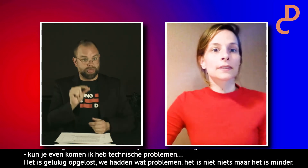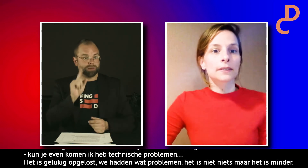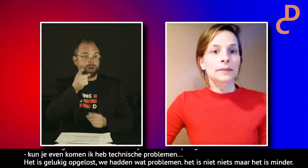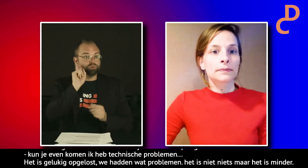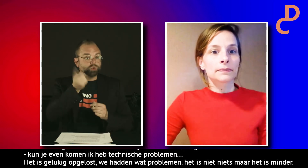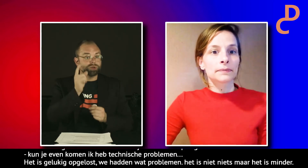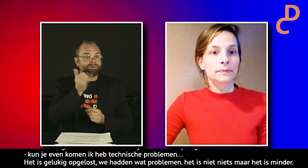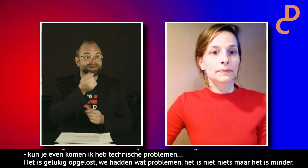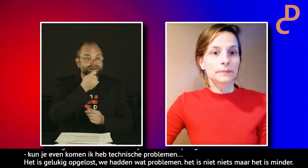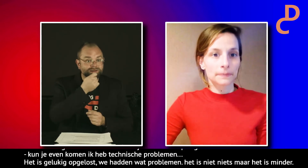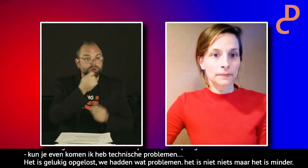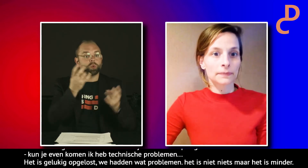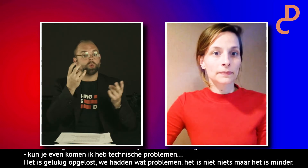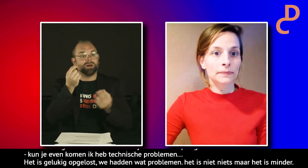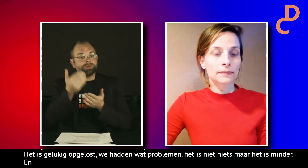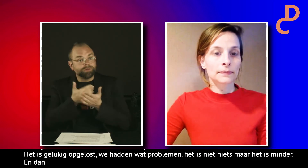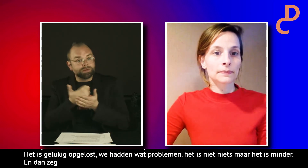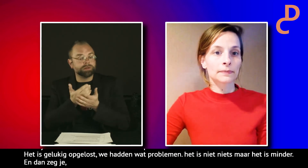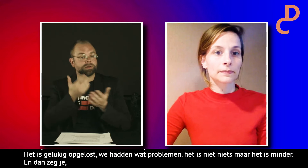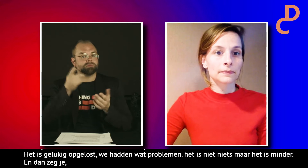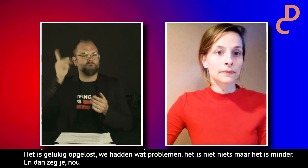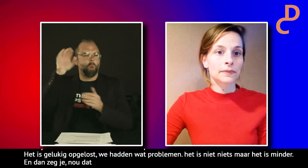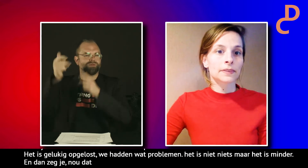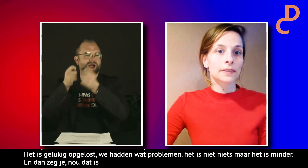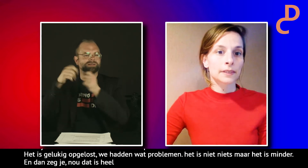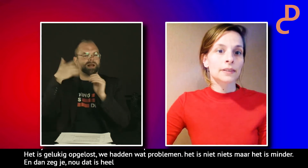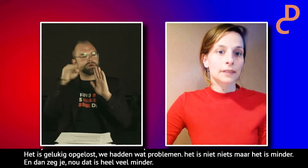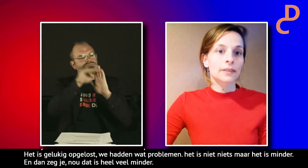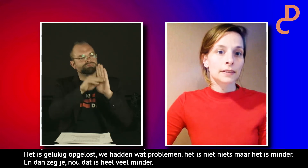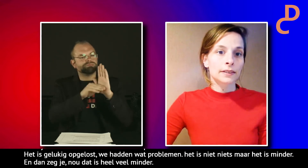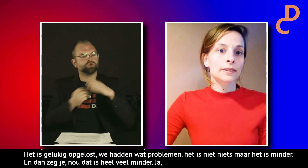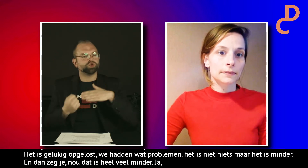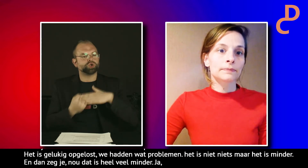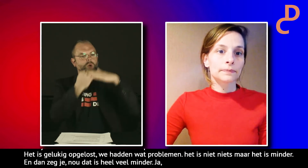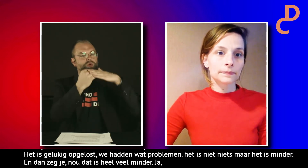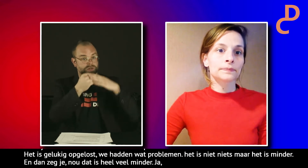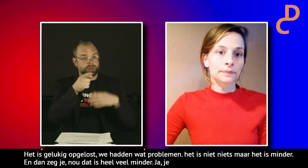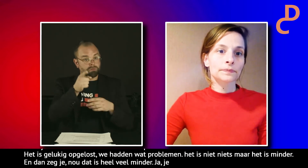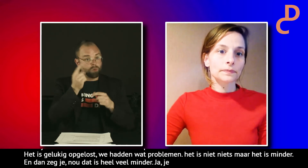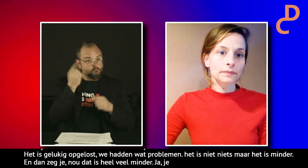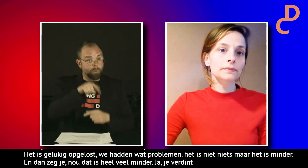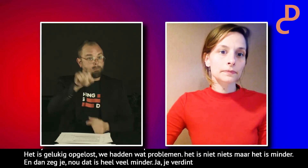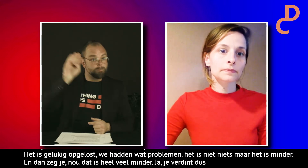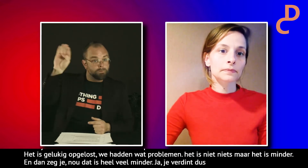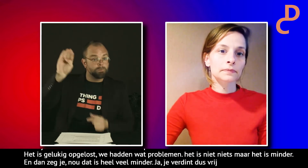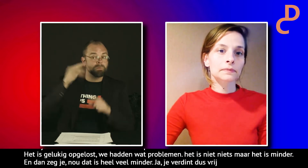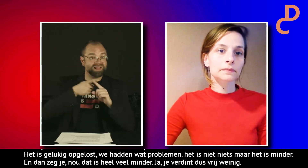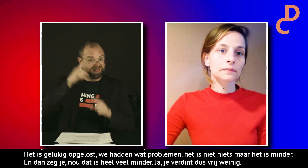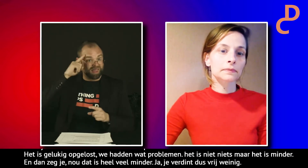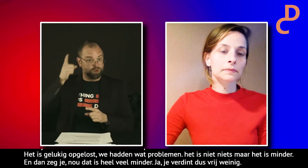En dan zeg je, nou dit is heel veel minder. Maar je verdient dus vrij weinig. Dan kan je de overheid steun geven. Ga je